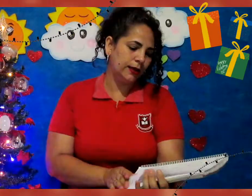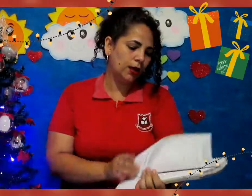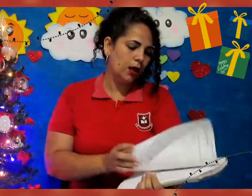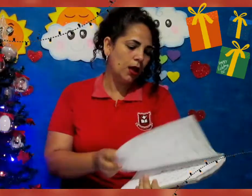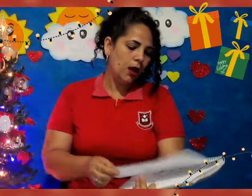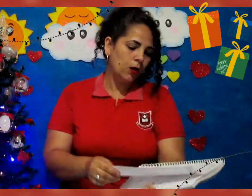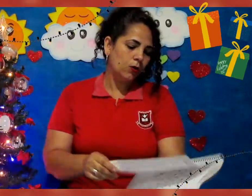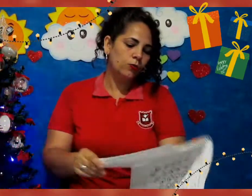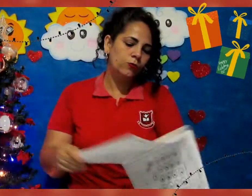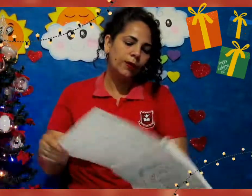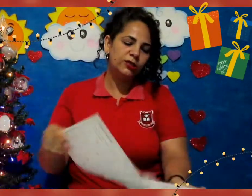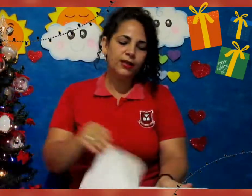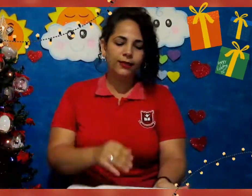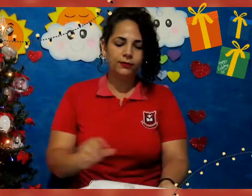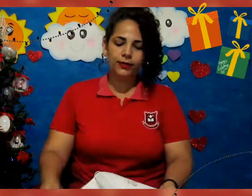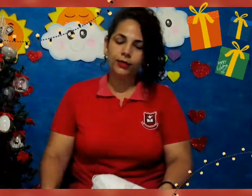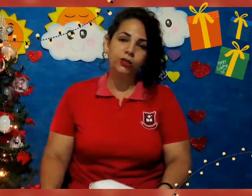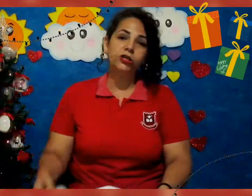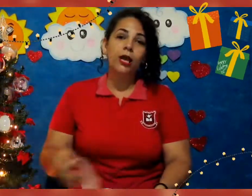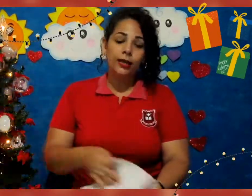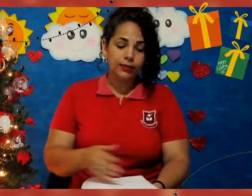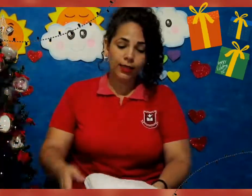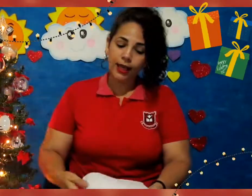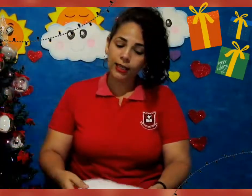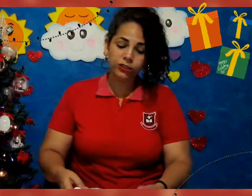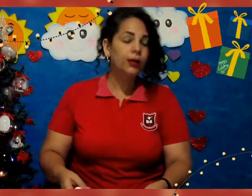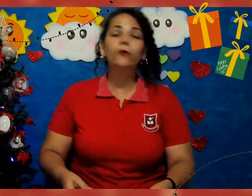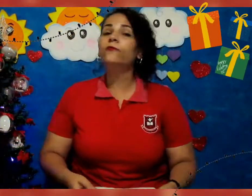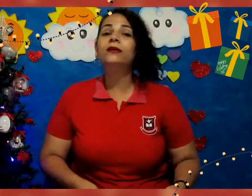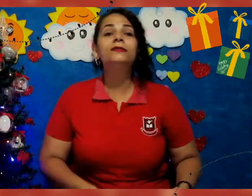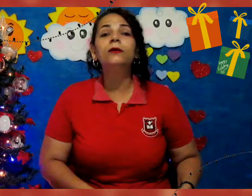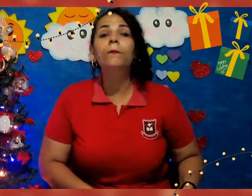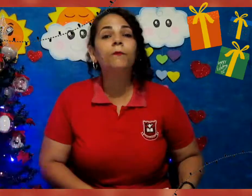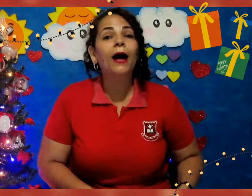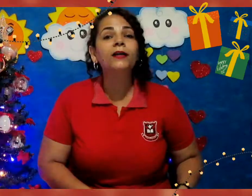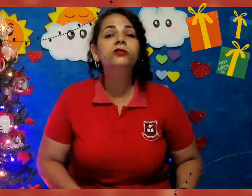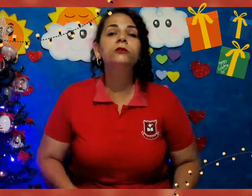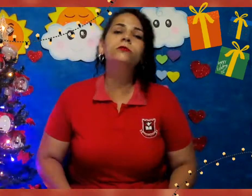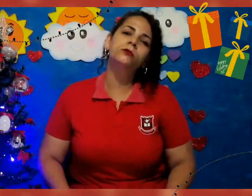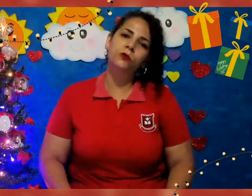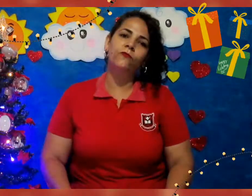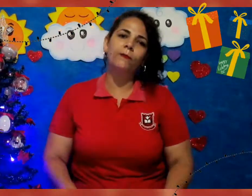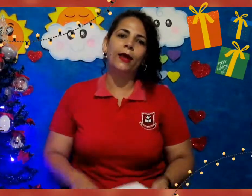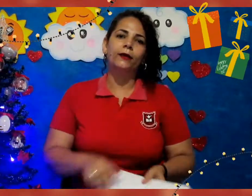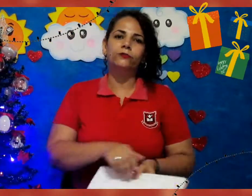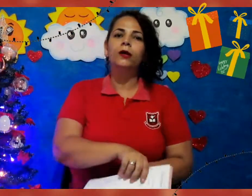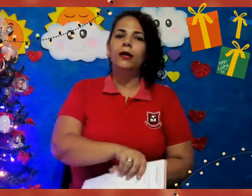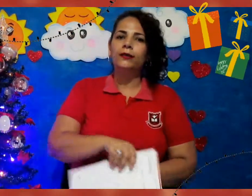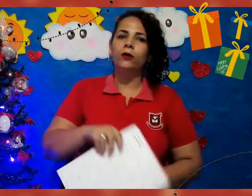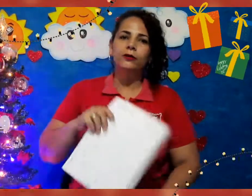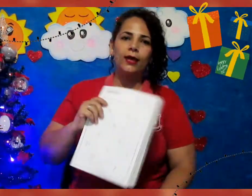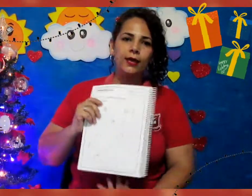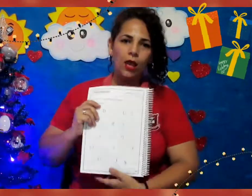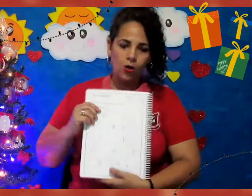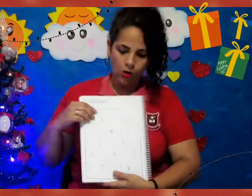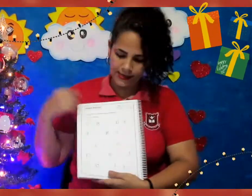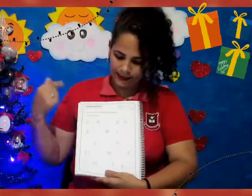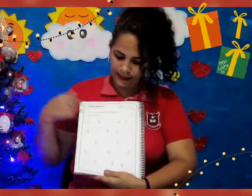umas letrinhas que elas não faziam parte do nosso alfabeto, tá ok? Olha, aqui